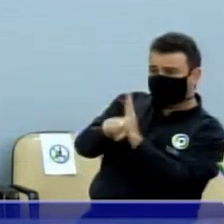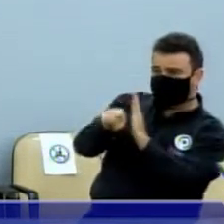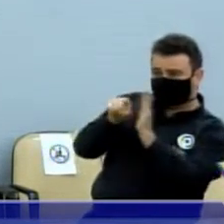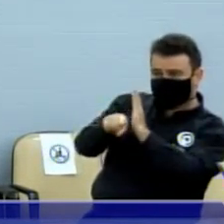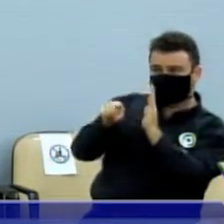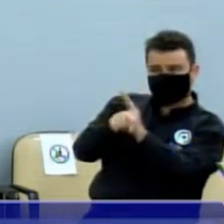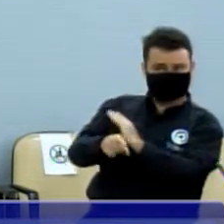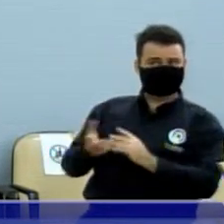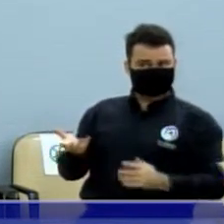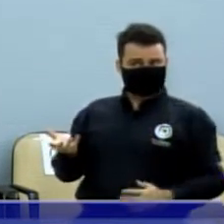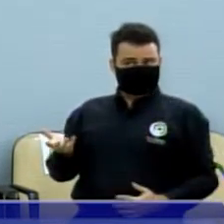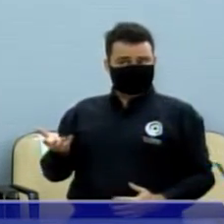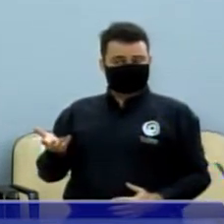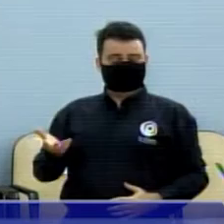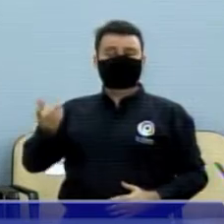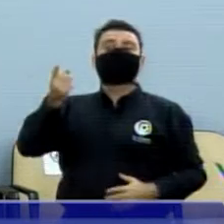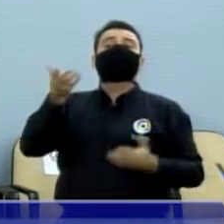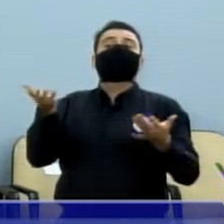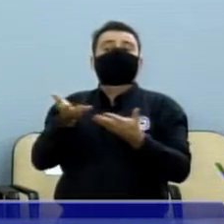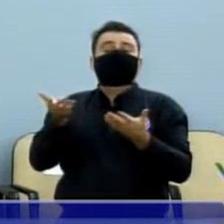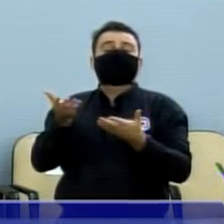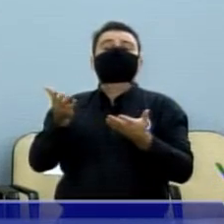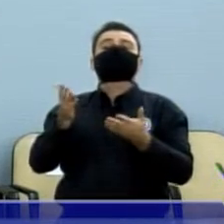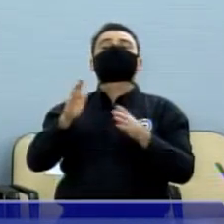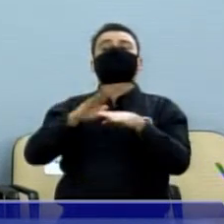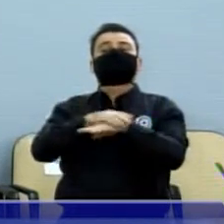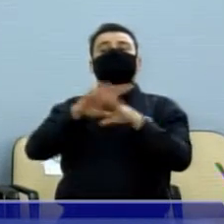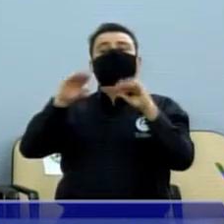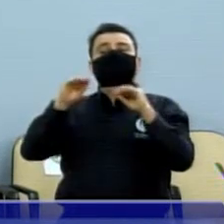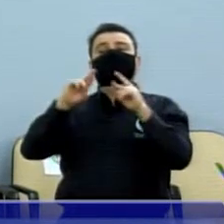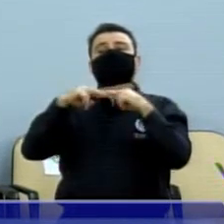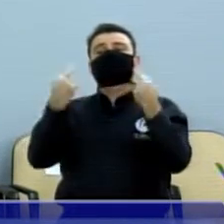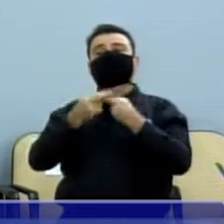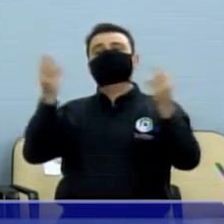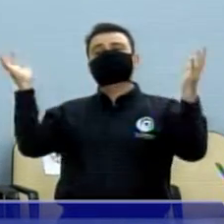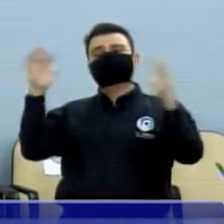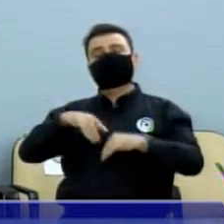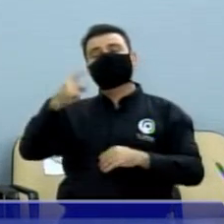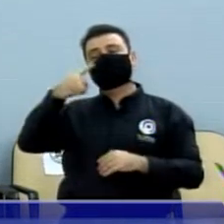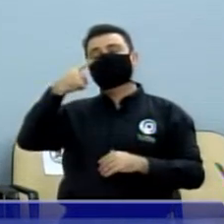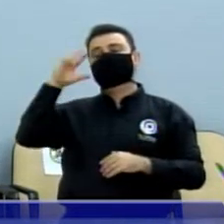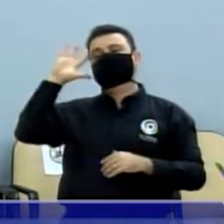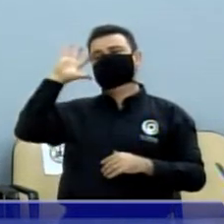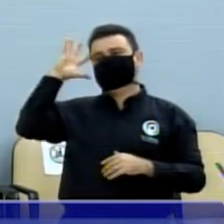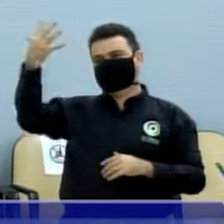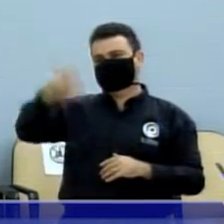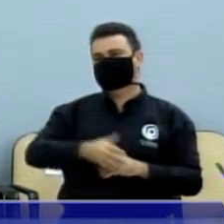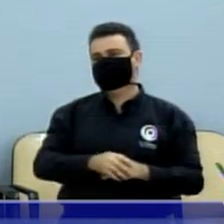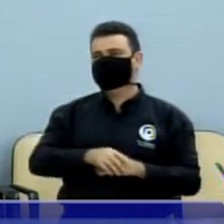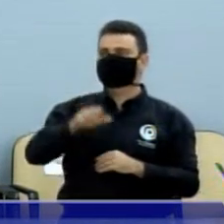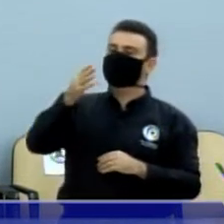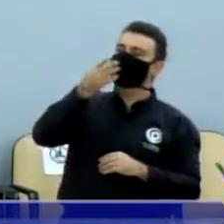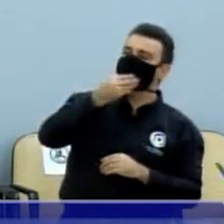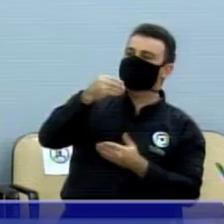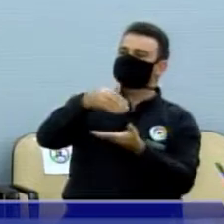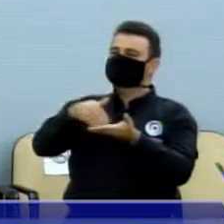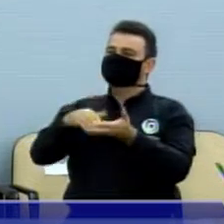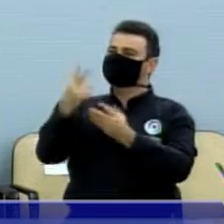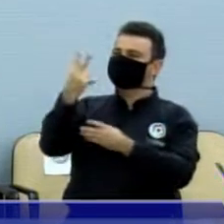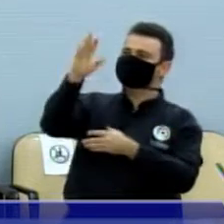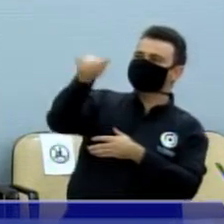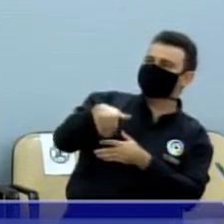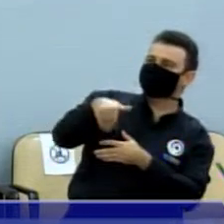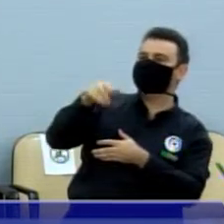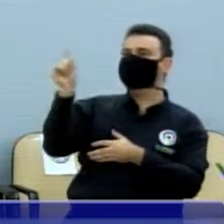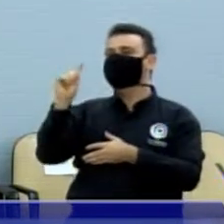nós vamos votar a convocação. O movimento pela convocação continua. Nós temos muitas